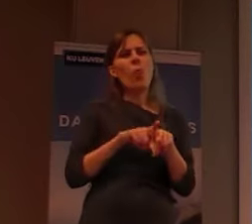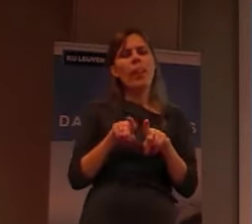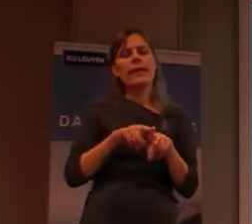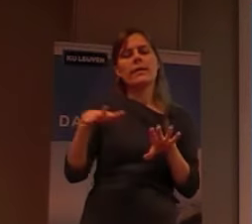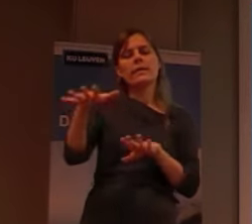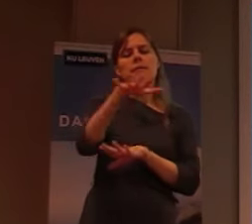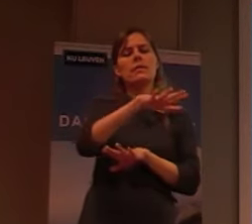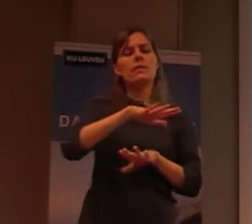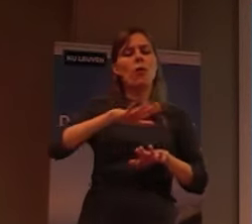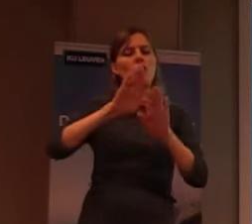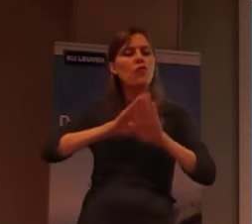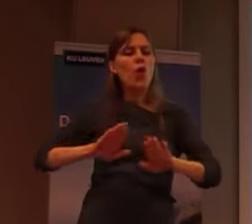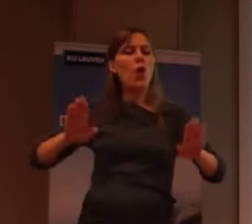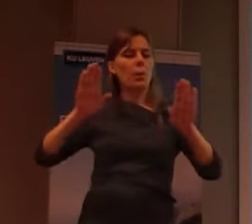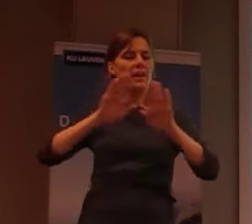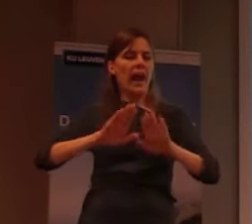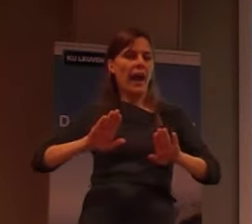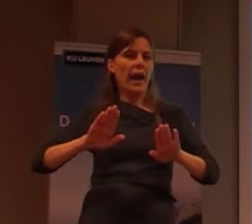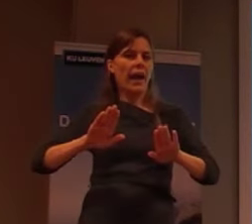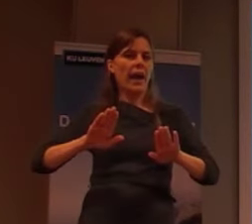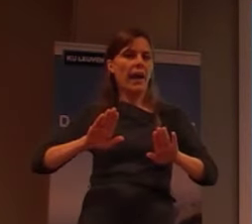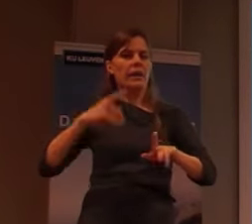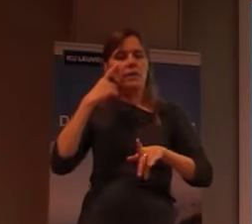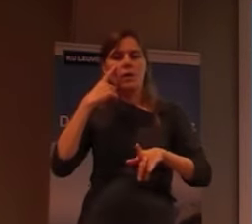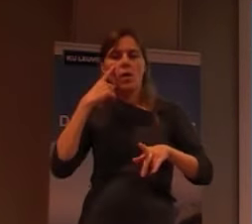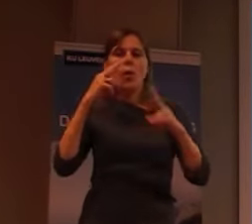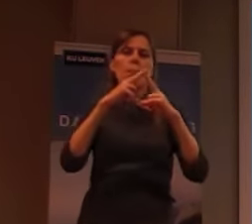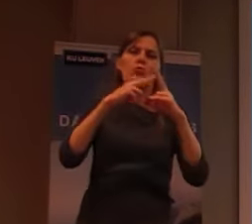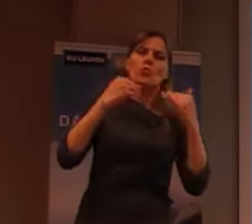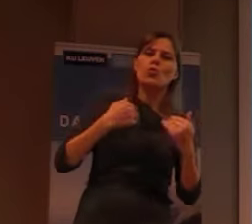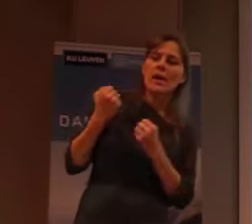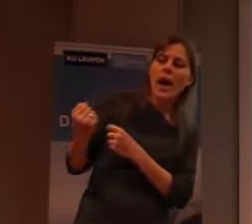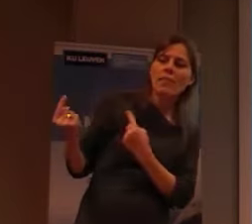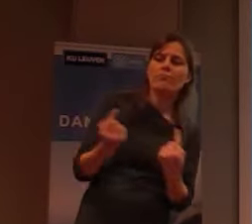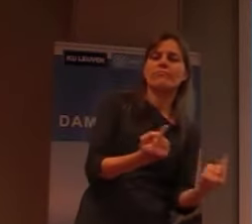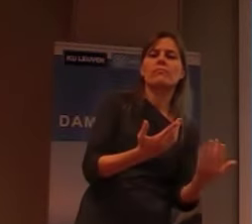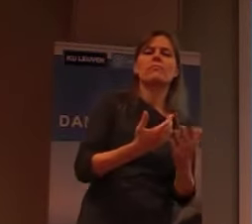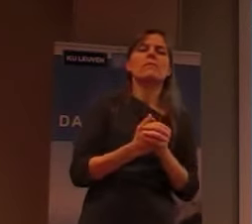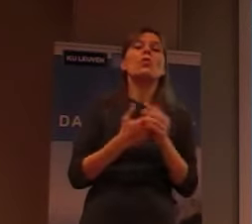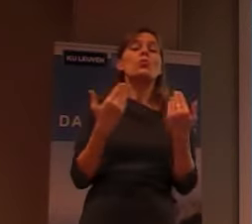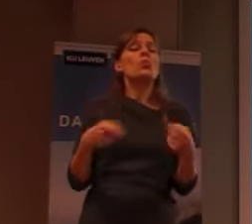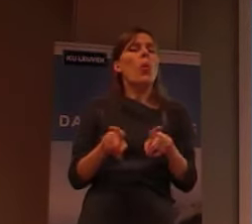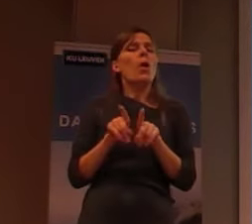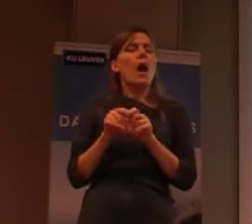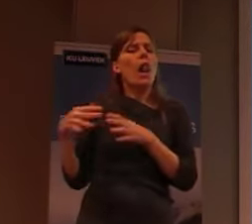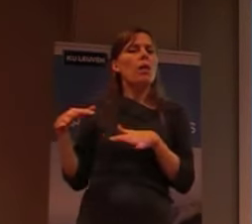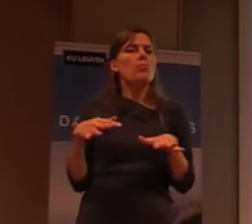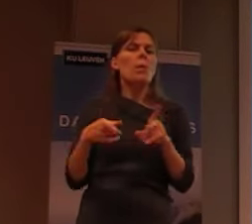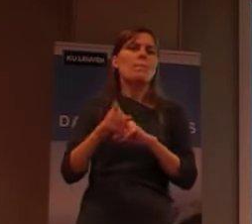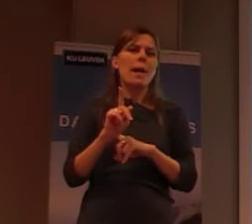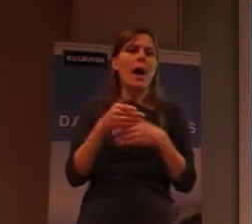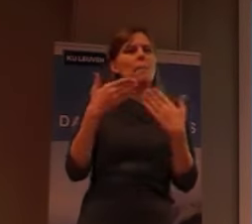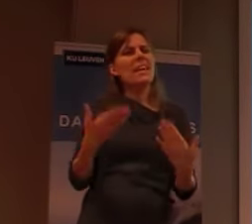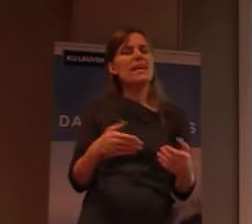site, voor te bereiden, en te maken, dat daar bezoekers kunnen komen, en, er komen nu ook al bezoekers, maar, op een meer,